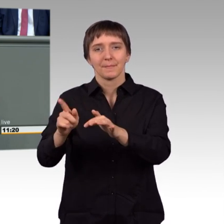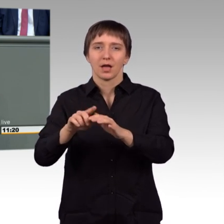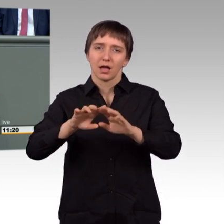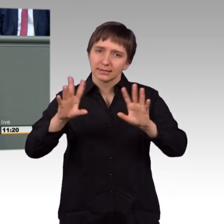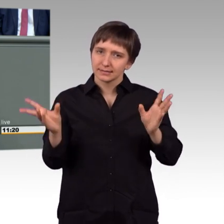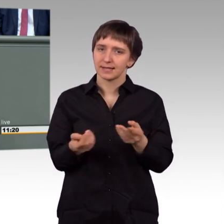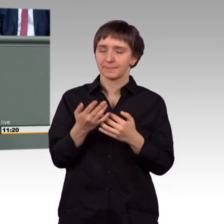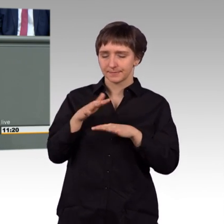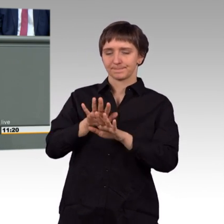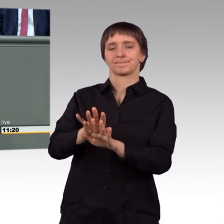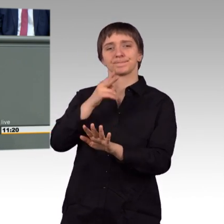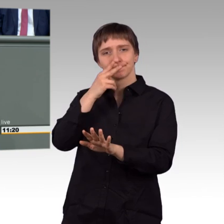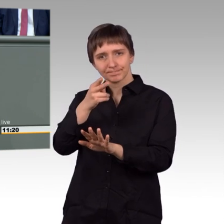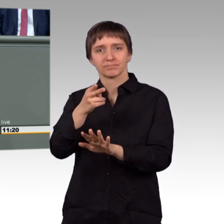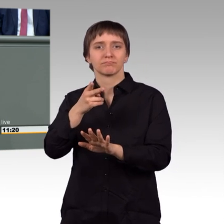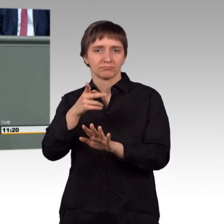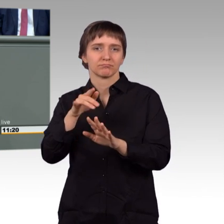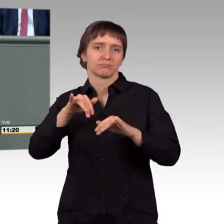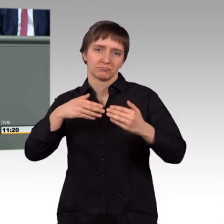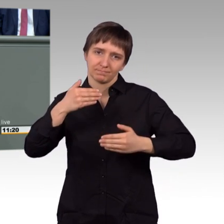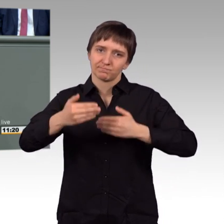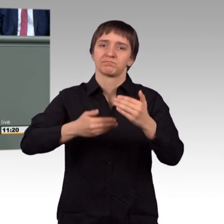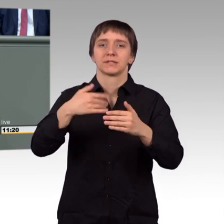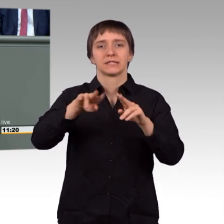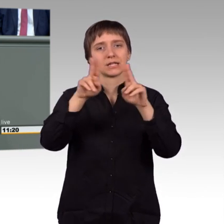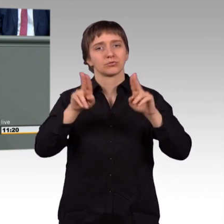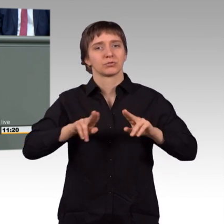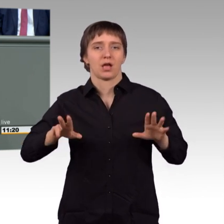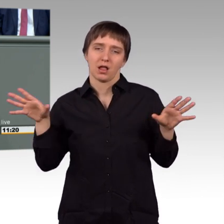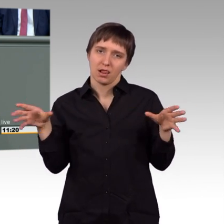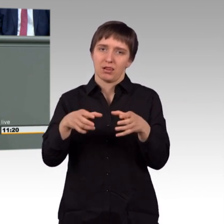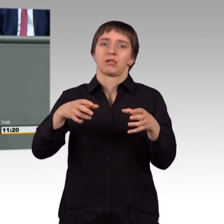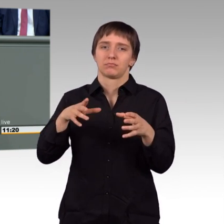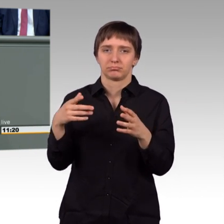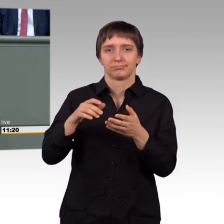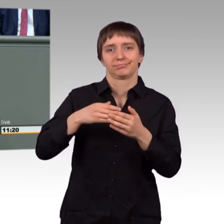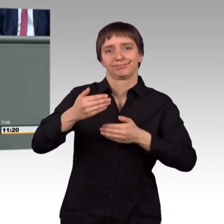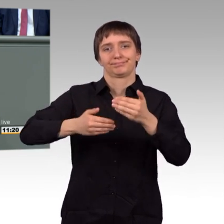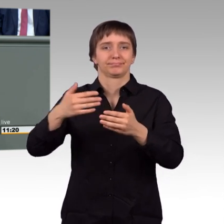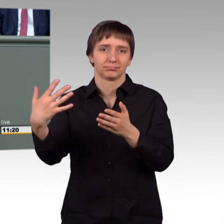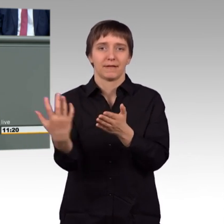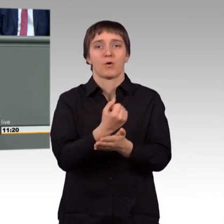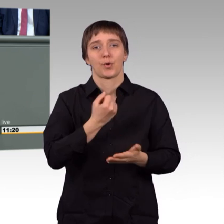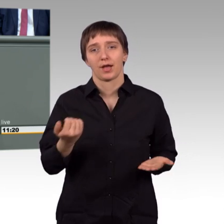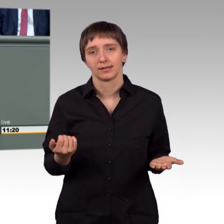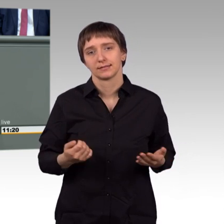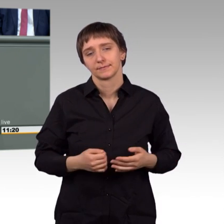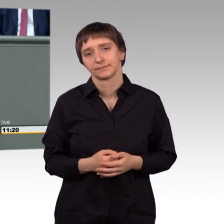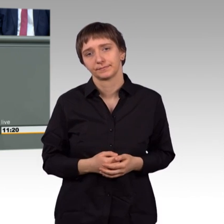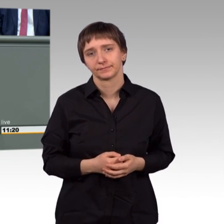sagen, dass das eine insgesamt erfolgreiche internationale Operation gewesen ist. Die Frage jedoch, meine sehr verehrten Damen